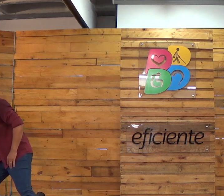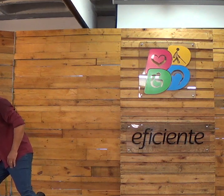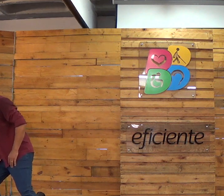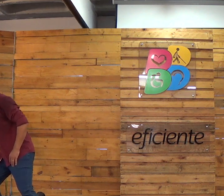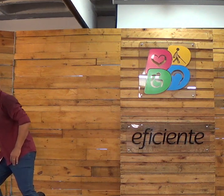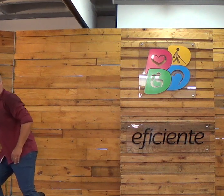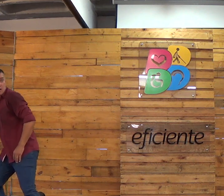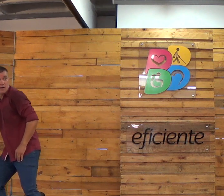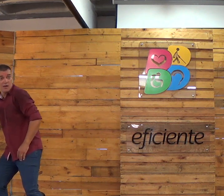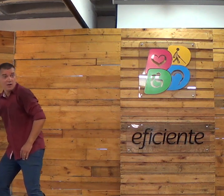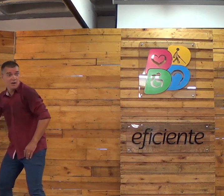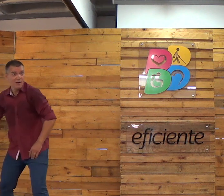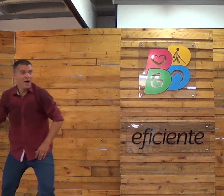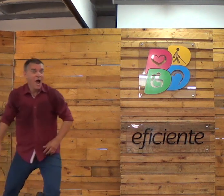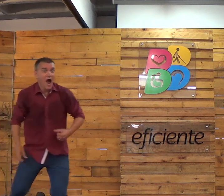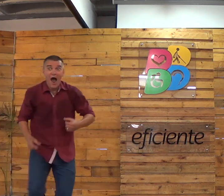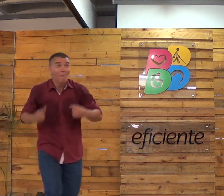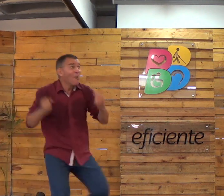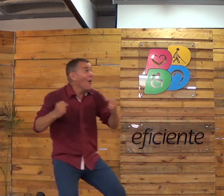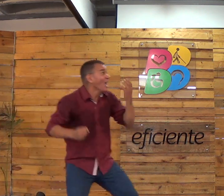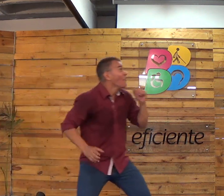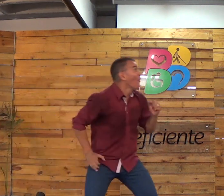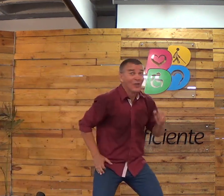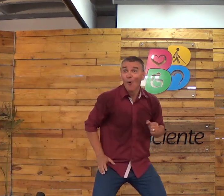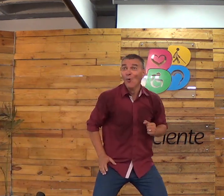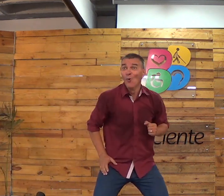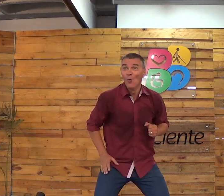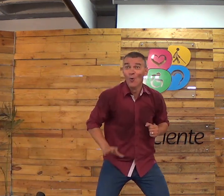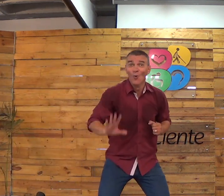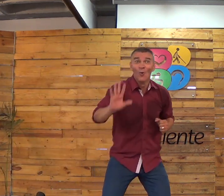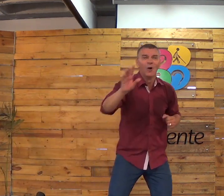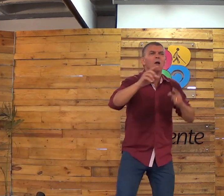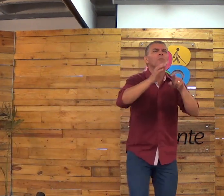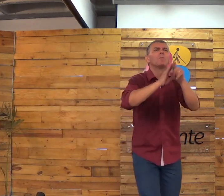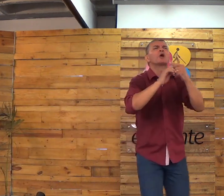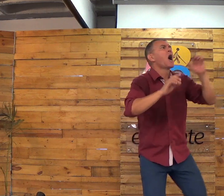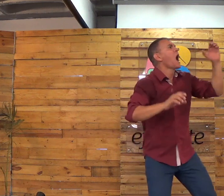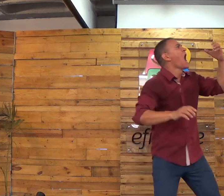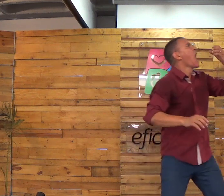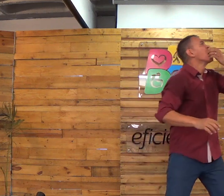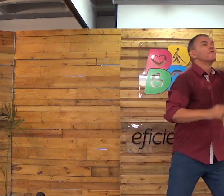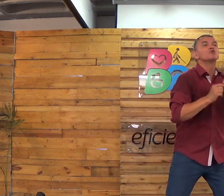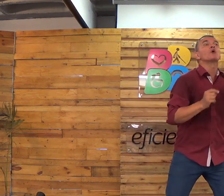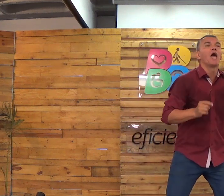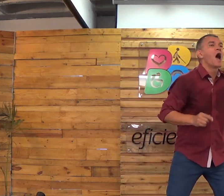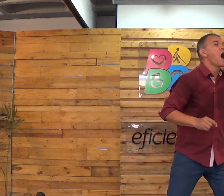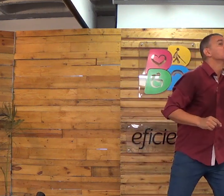árvore da vida. Terão o direito. Se você for essa árvore, você tem o direito de comer.